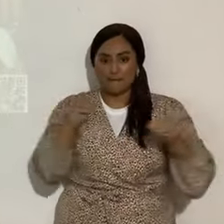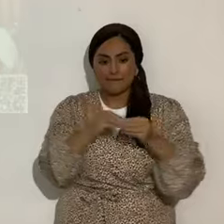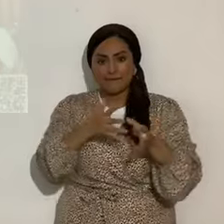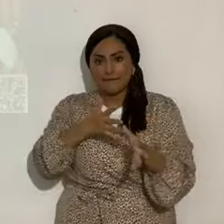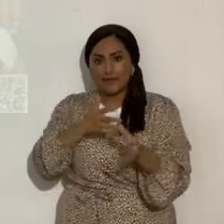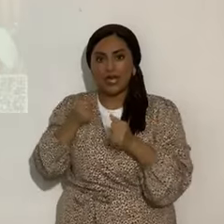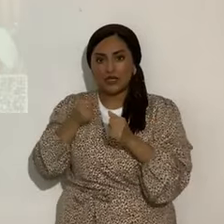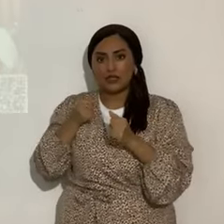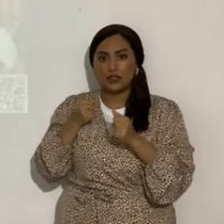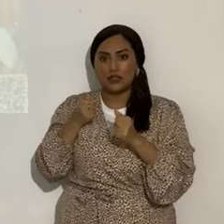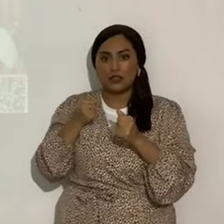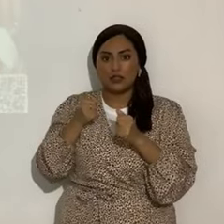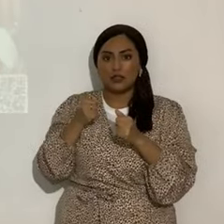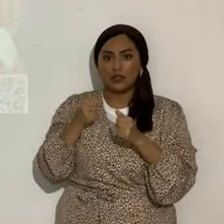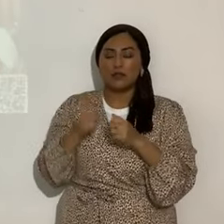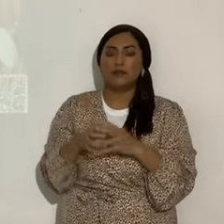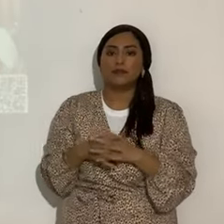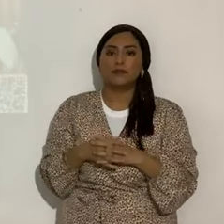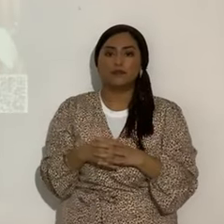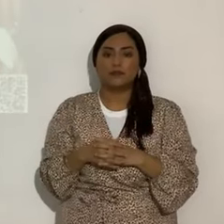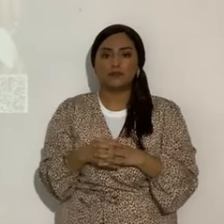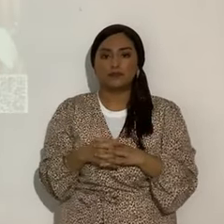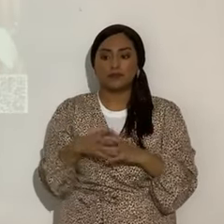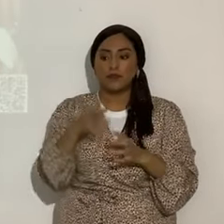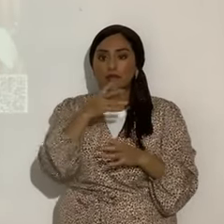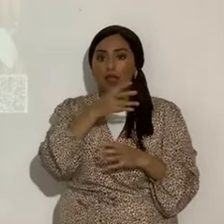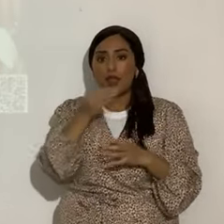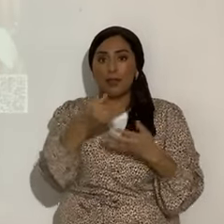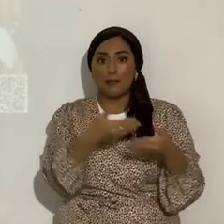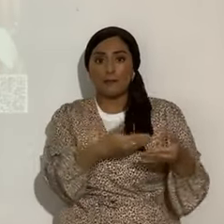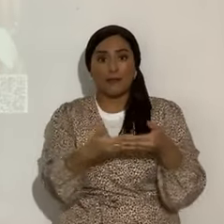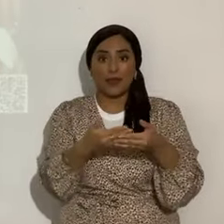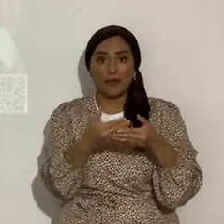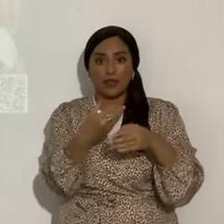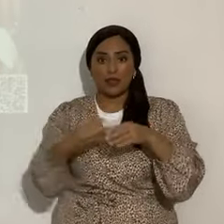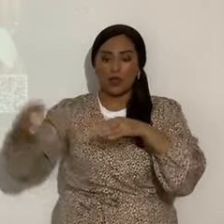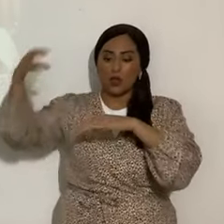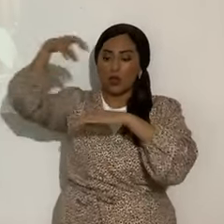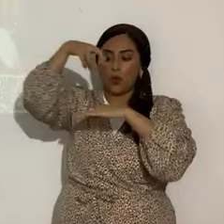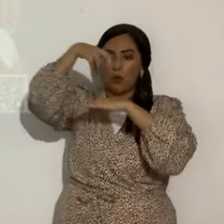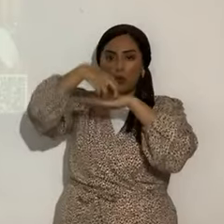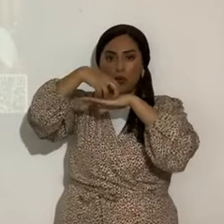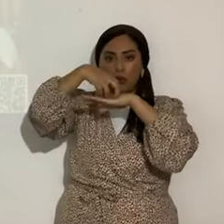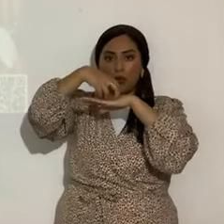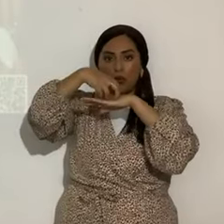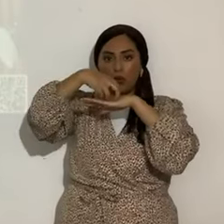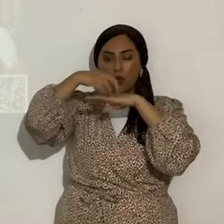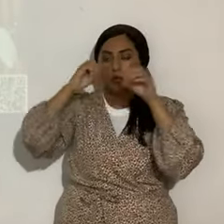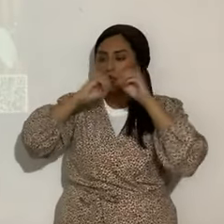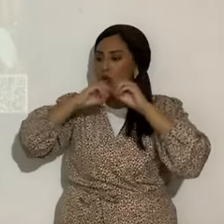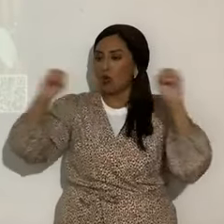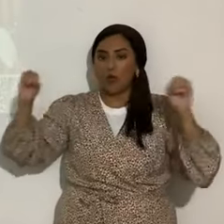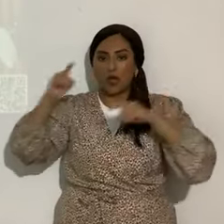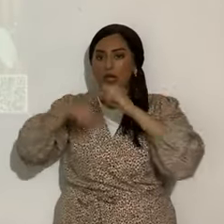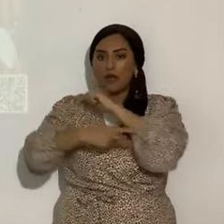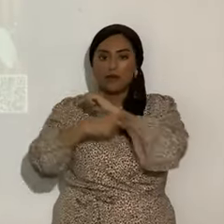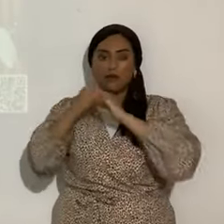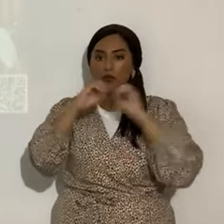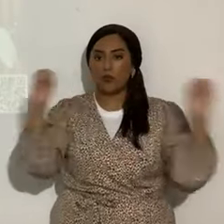alto que ninguna, y lleva sus polluelos arriba, para que ningún depredador pueda alcanzarlos. Bendito es